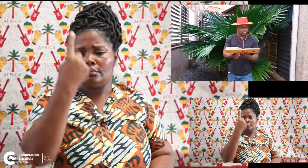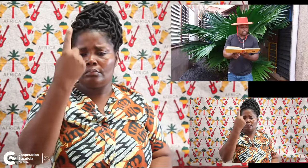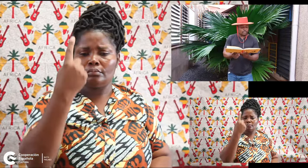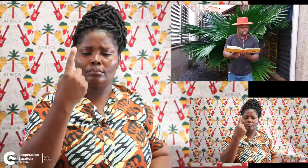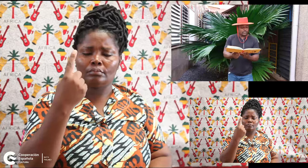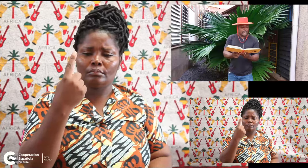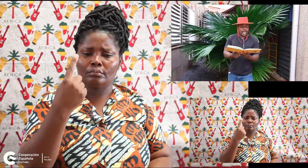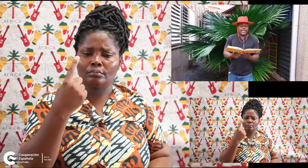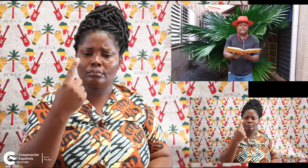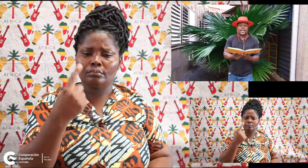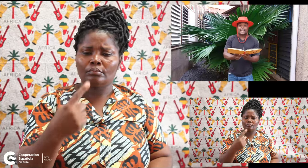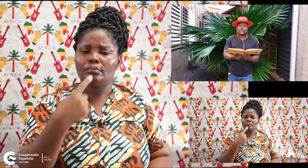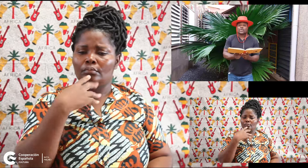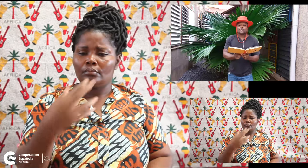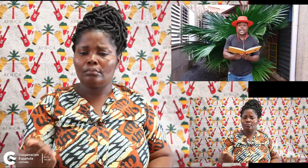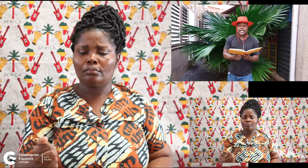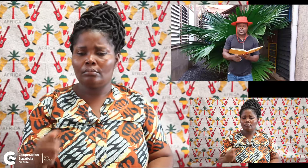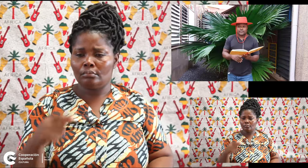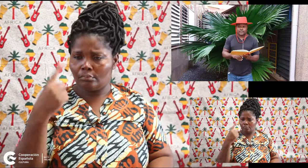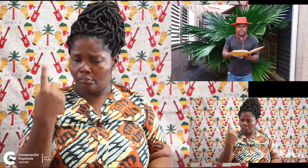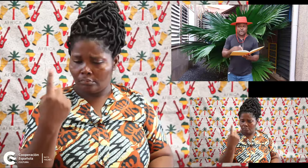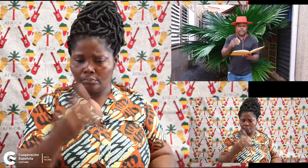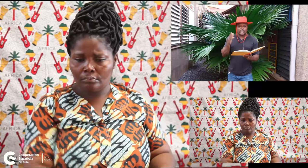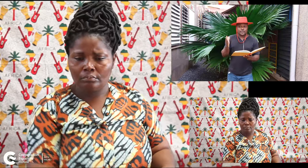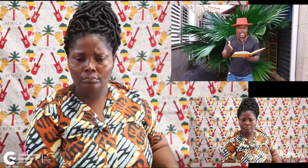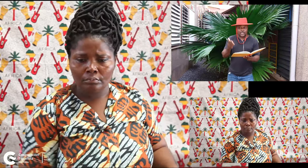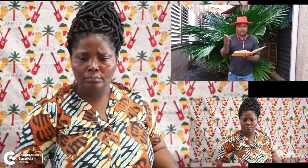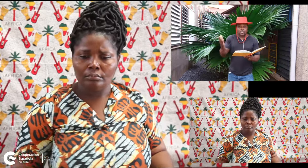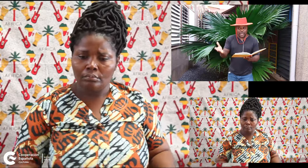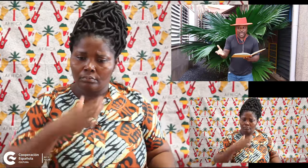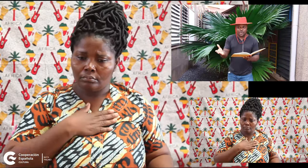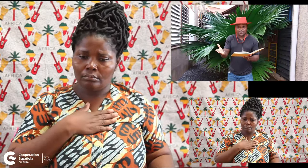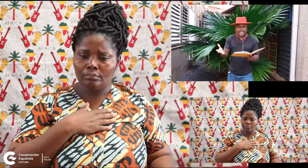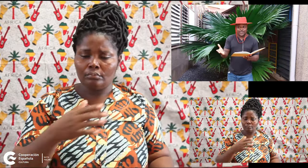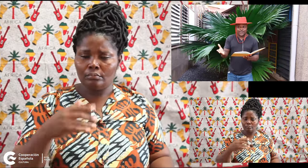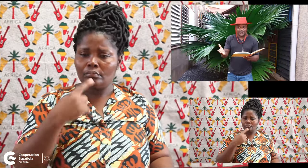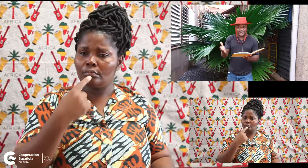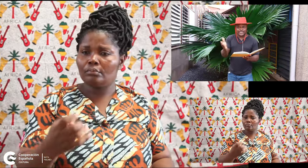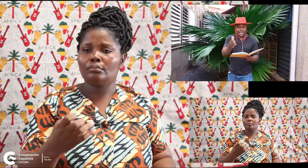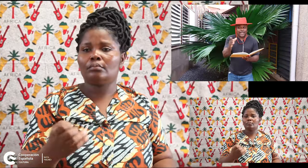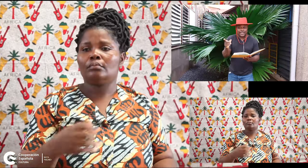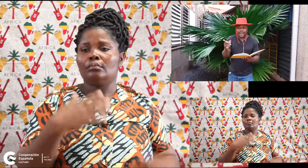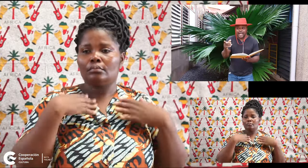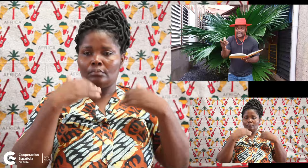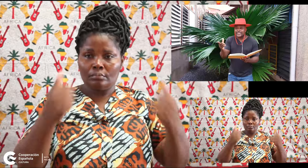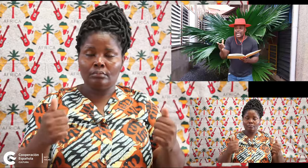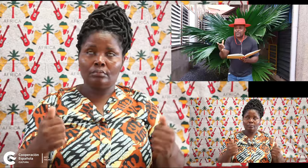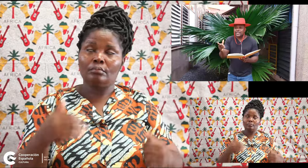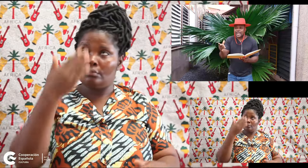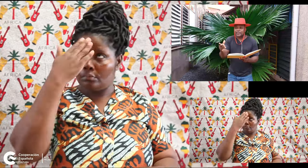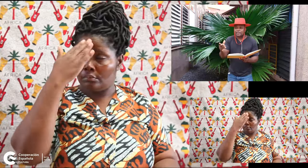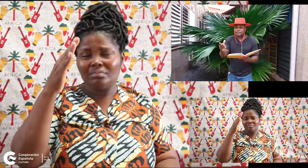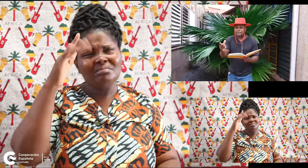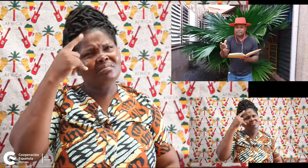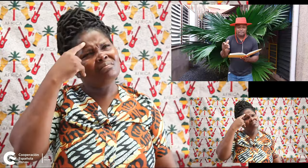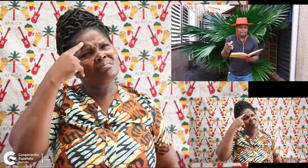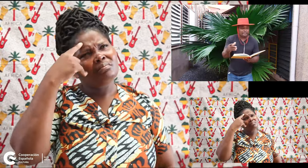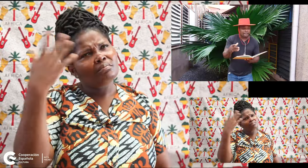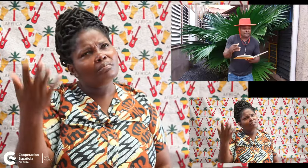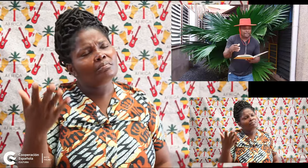Solo le había faltado los pies, porque mis pies, como les había contado, estaban en la... ¿Quién se acuerda?